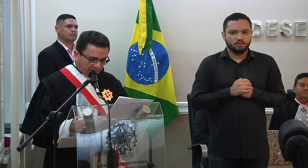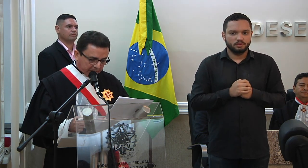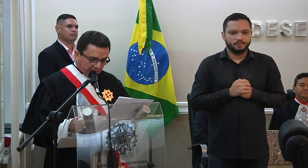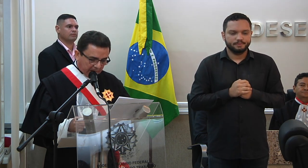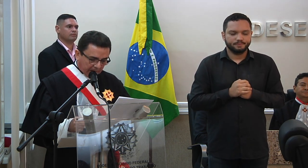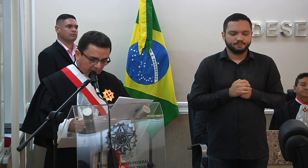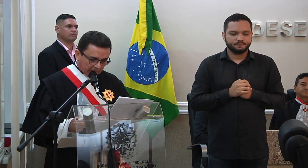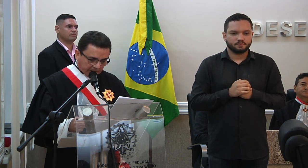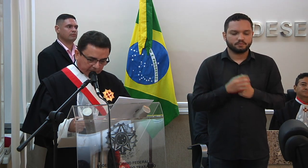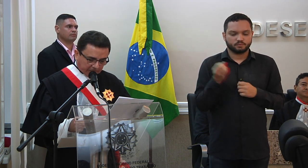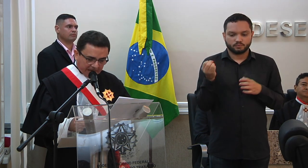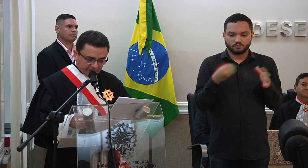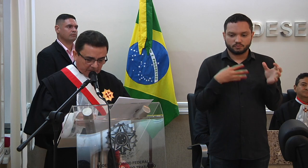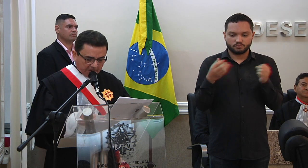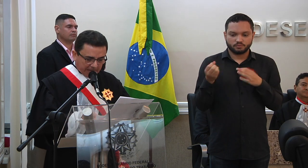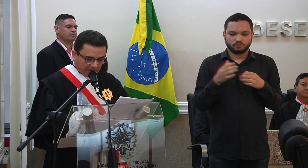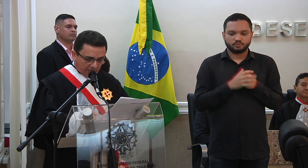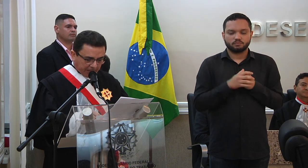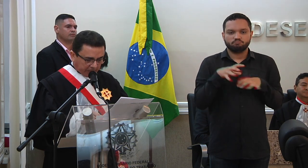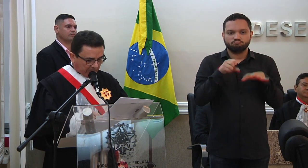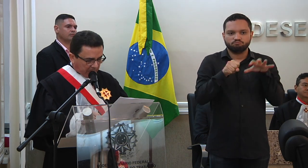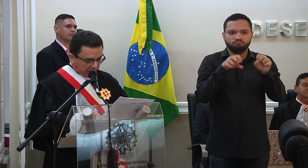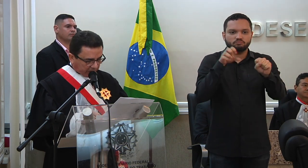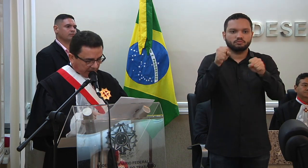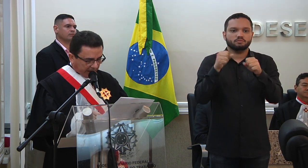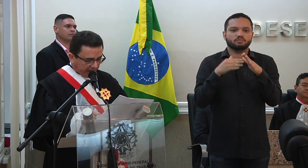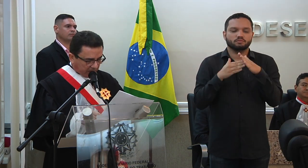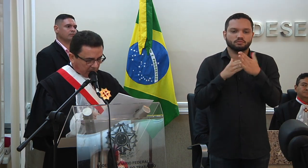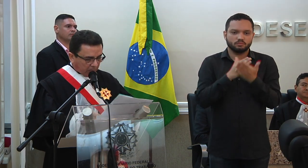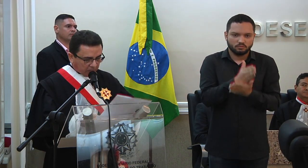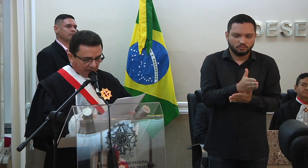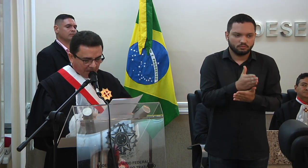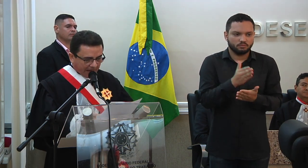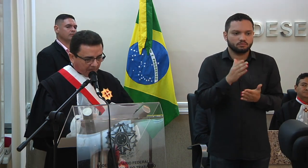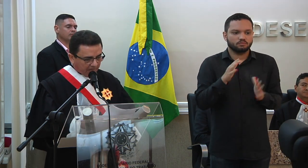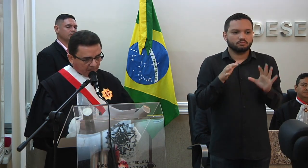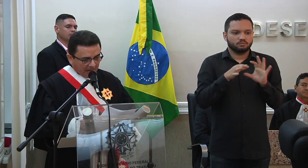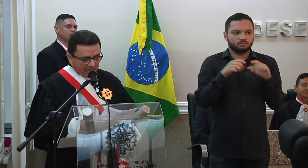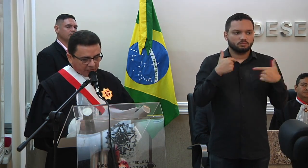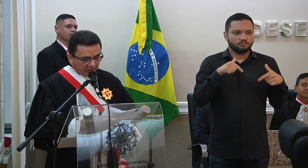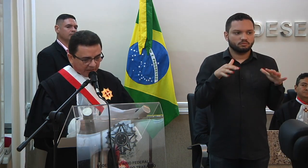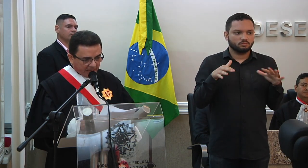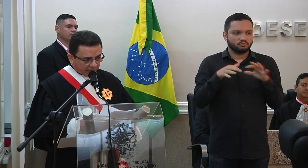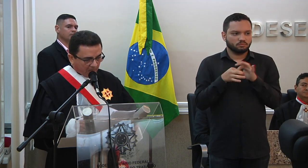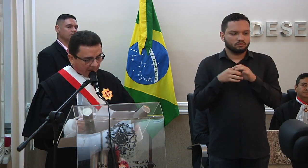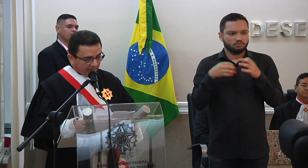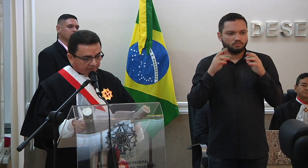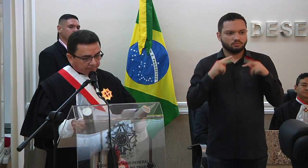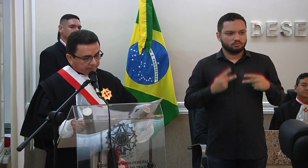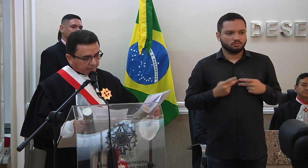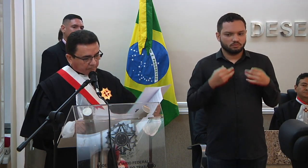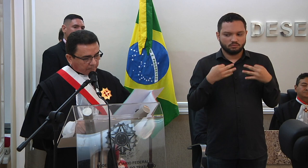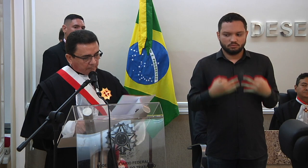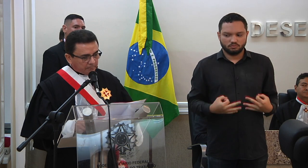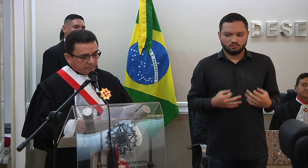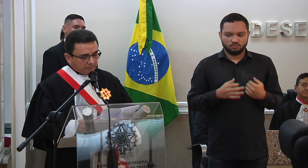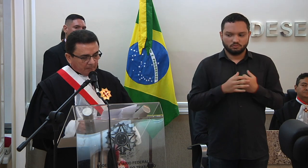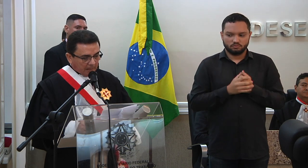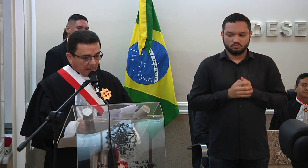novas formas encontrem espaço para romper os limites que ligam o trabalho à dignidade humana.